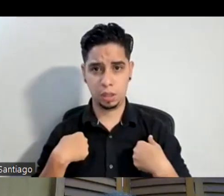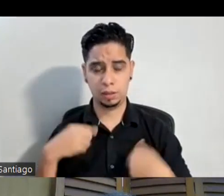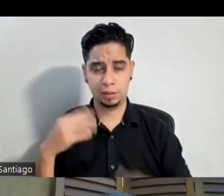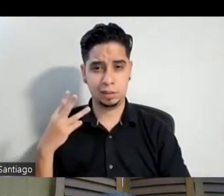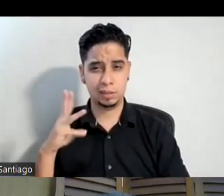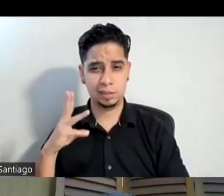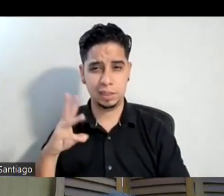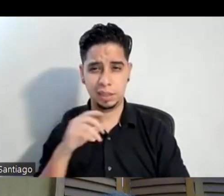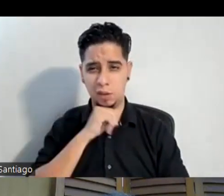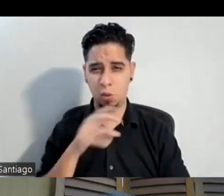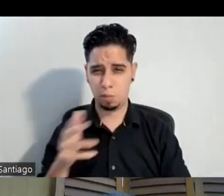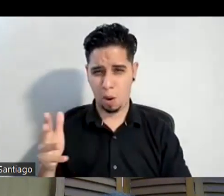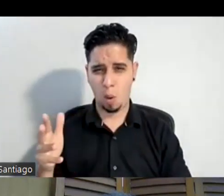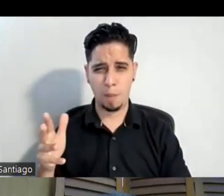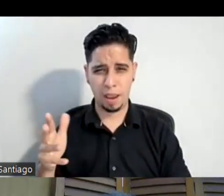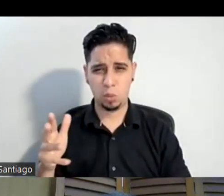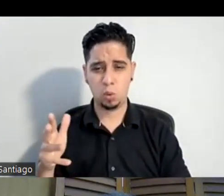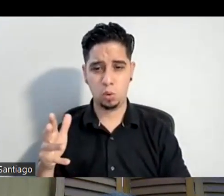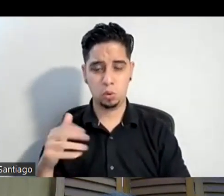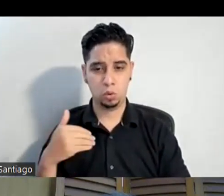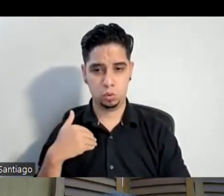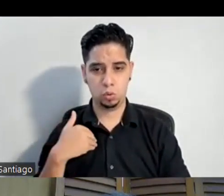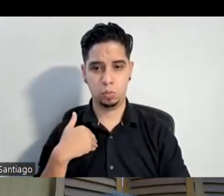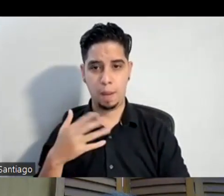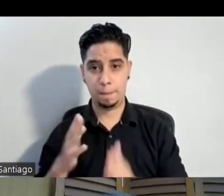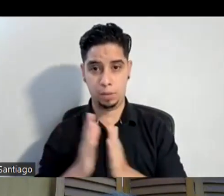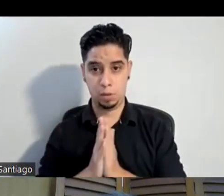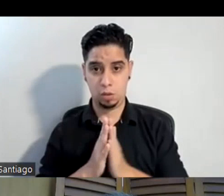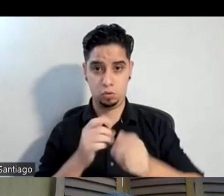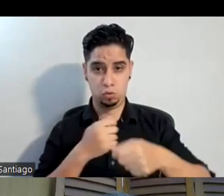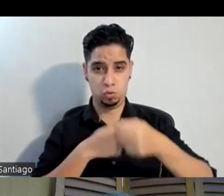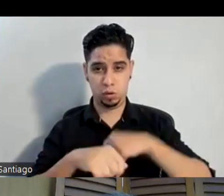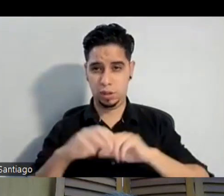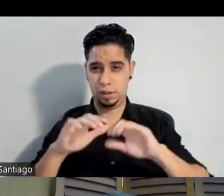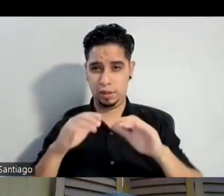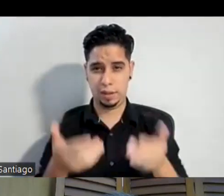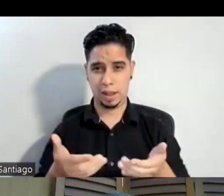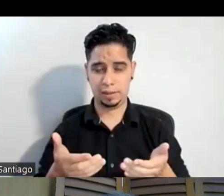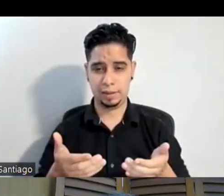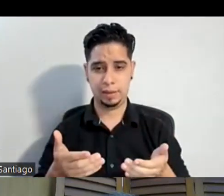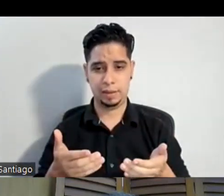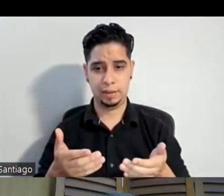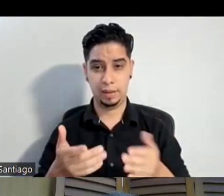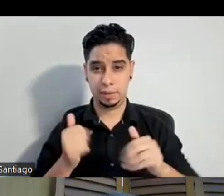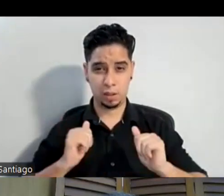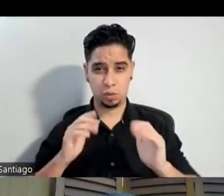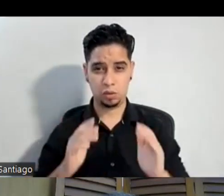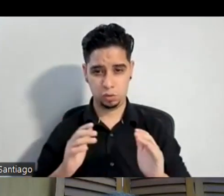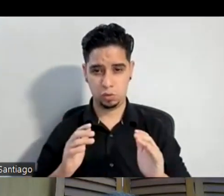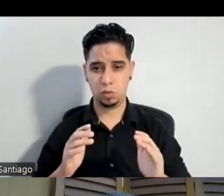o menos me solicitaron para ir a sustituir a dar unas clases de actuación a sustituir a otra compañera